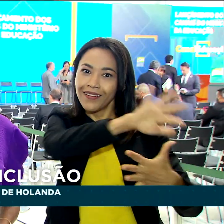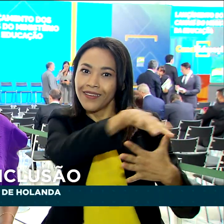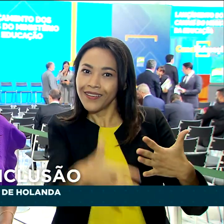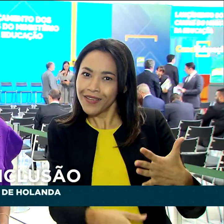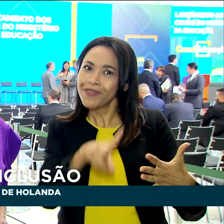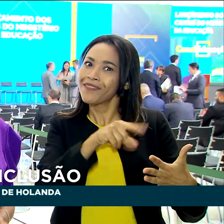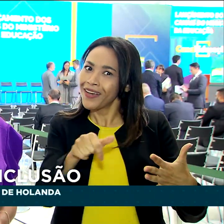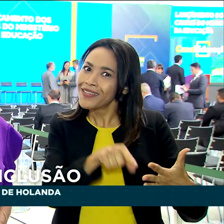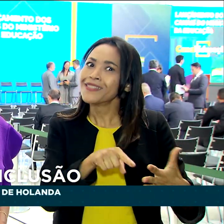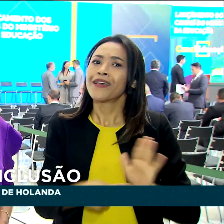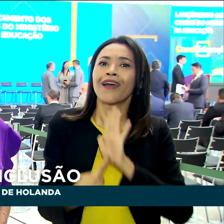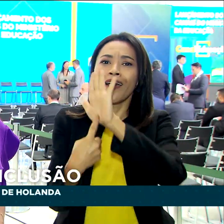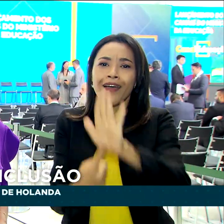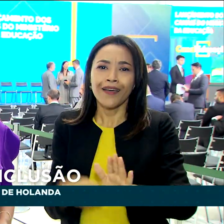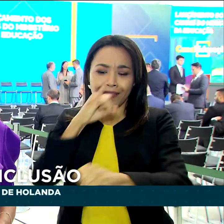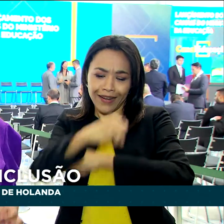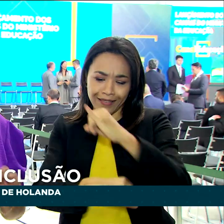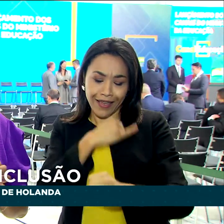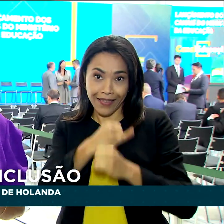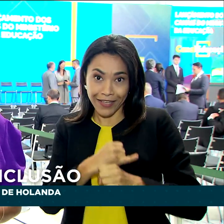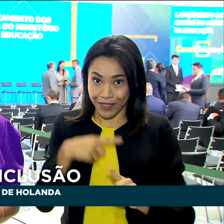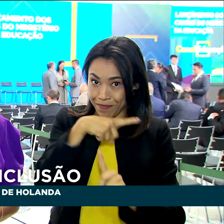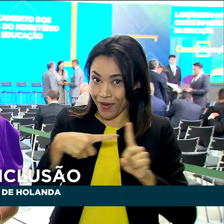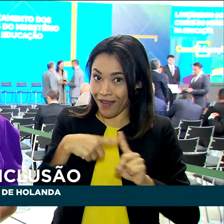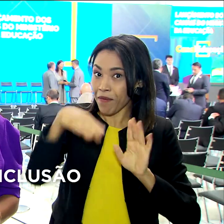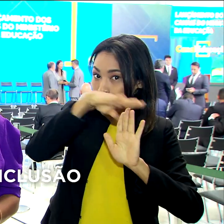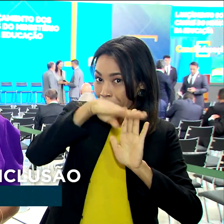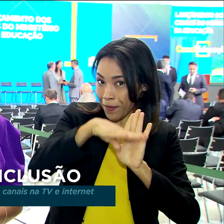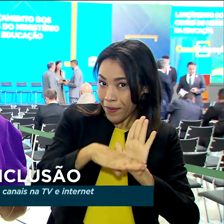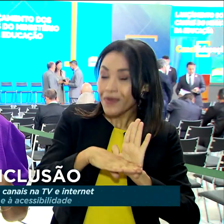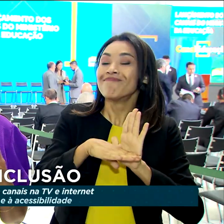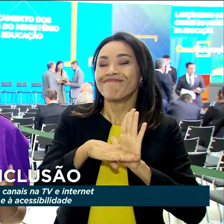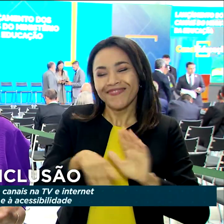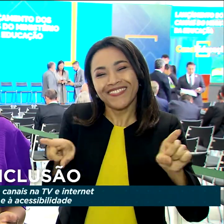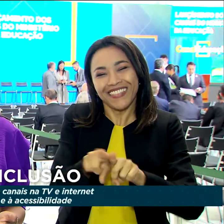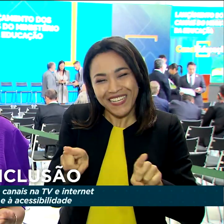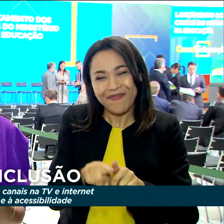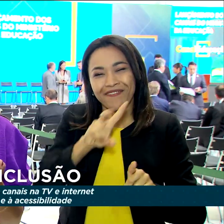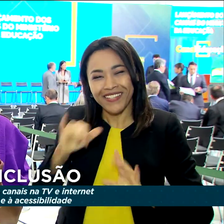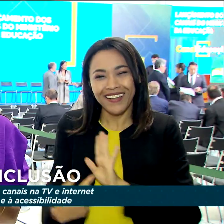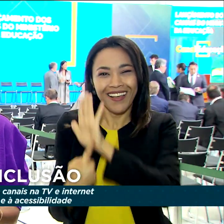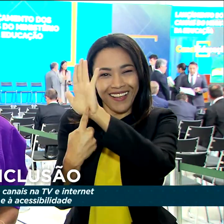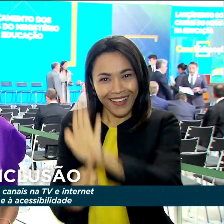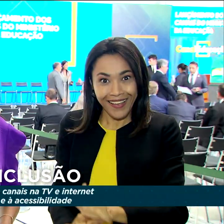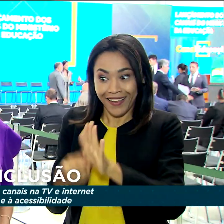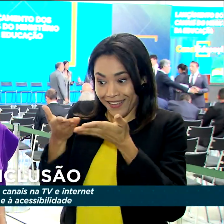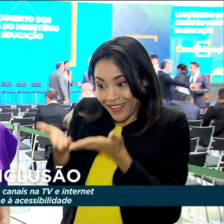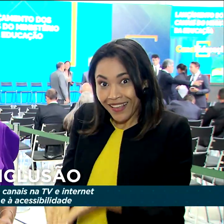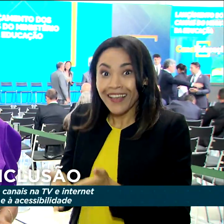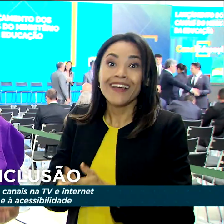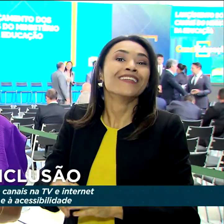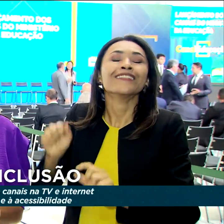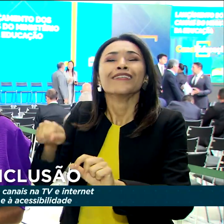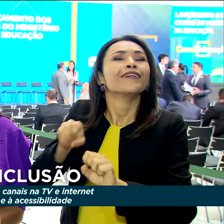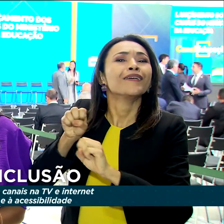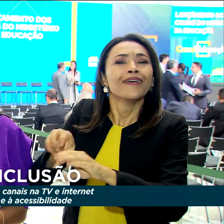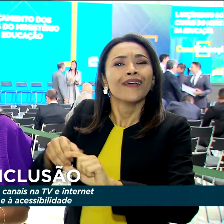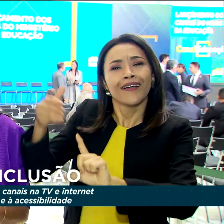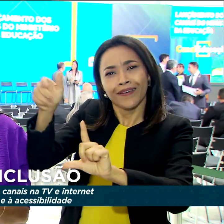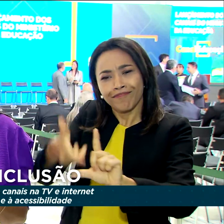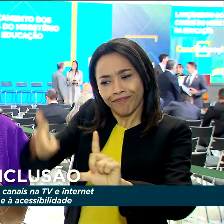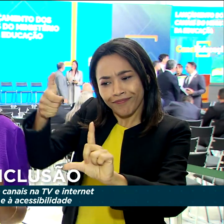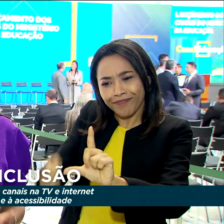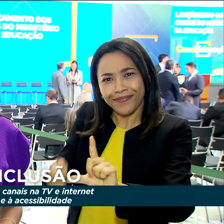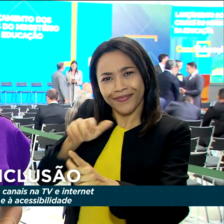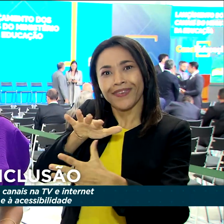que vai ser transmitido pela internet e parte da programação também será exibida no canal Educação. O objetivo é